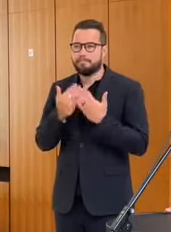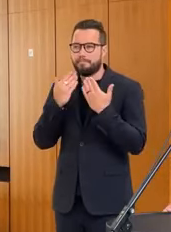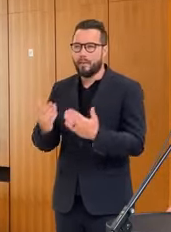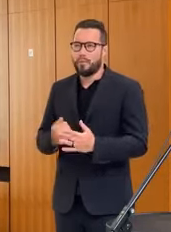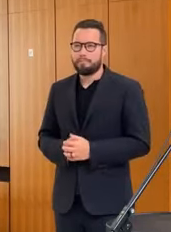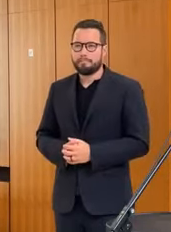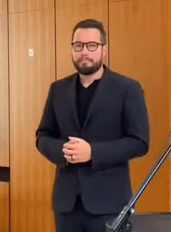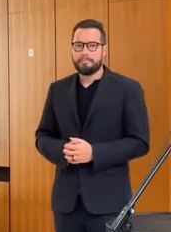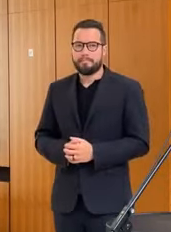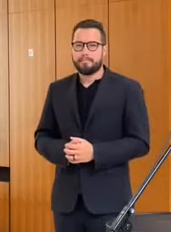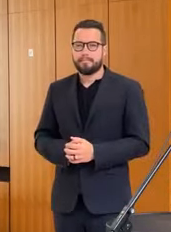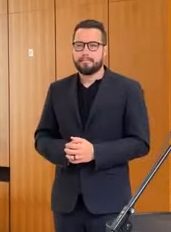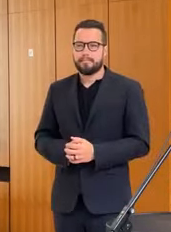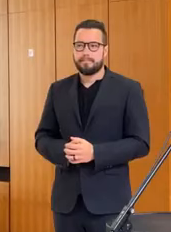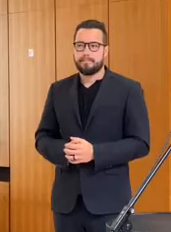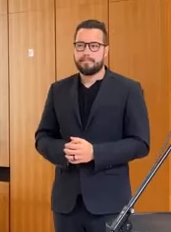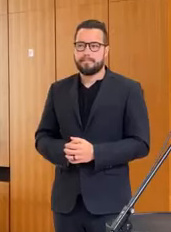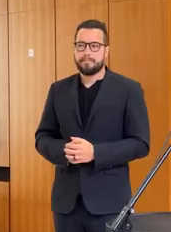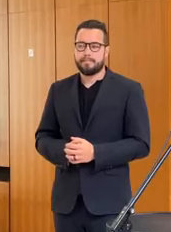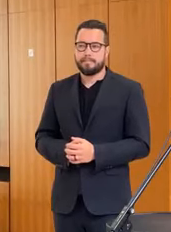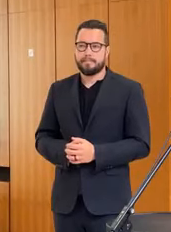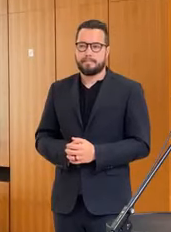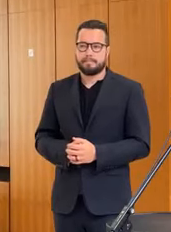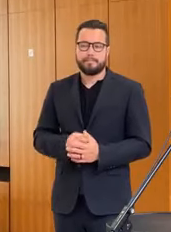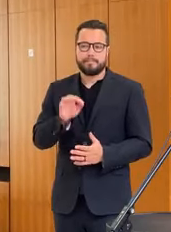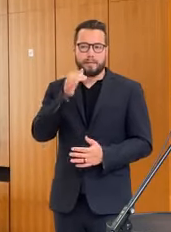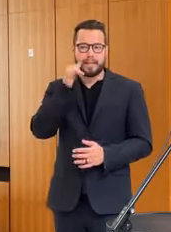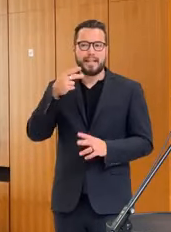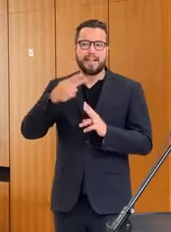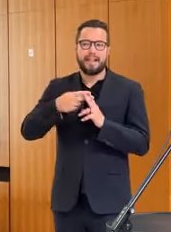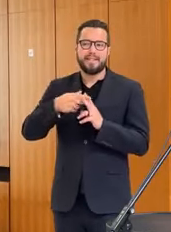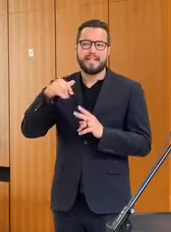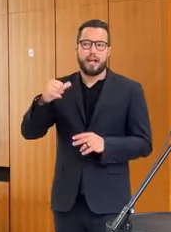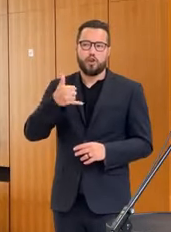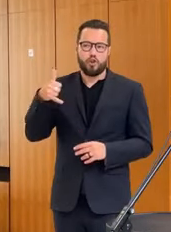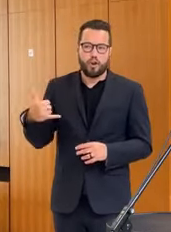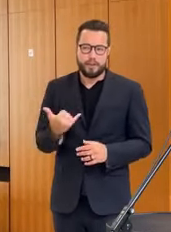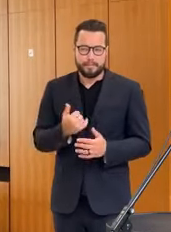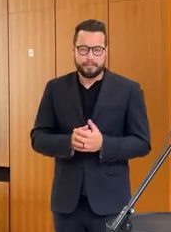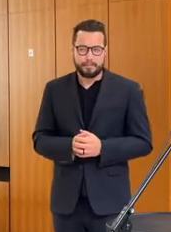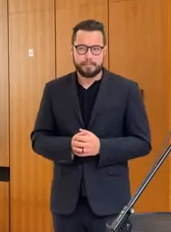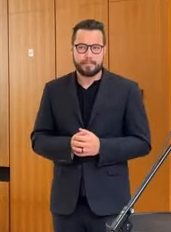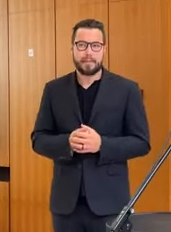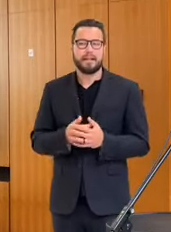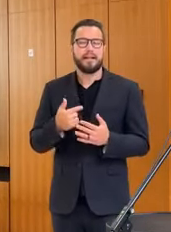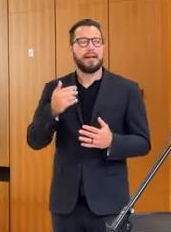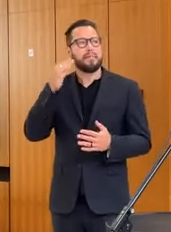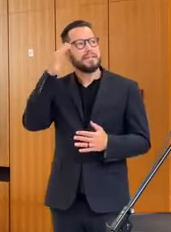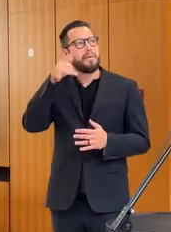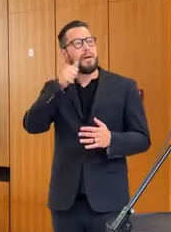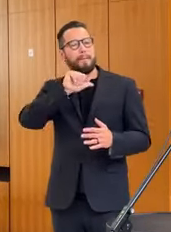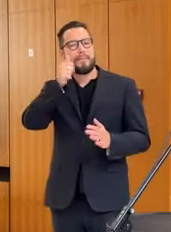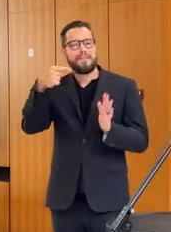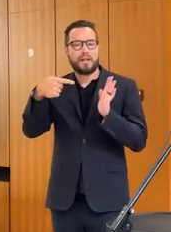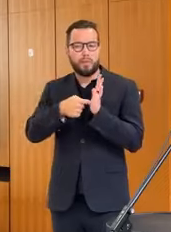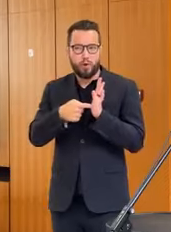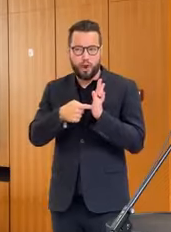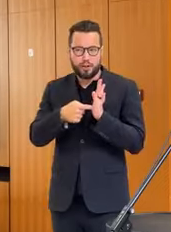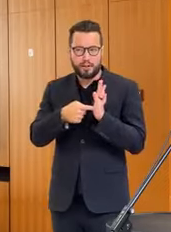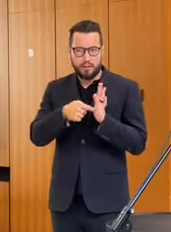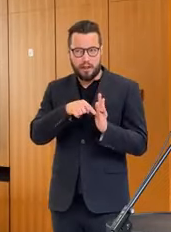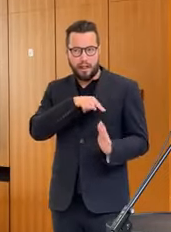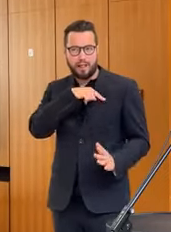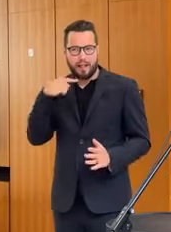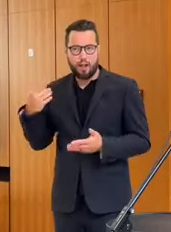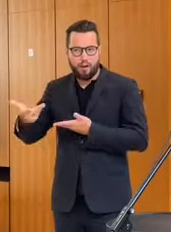Ďakujem. Ak môžem krátko stráňova televizie. Pomrede dlho sa, mám pocit, ministri zdržali na tom prvom bode, čo sa týka implementácie